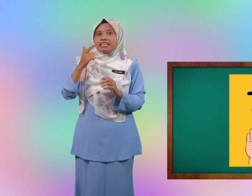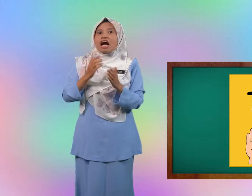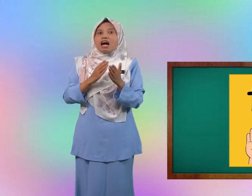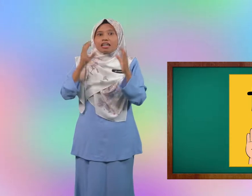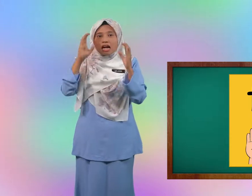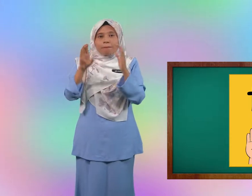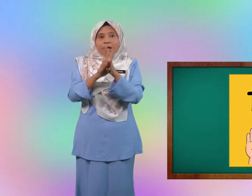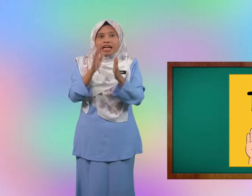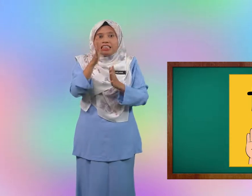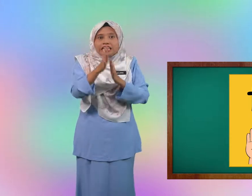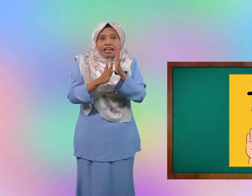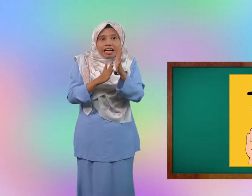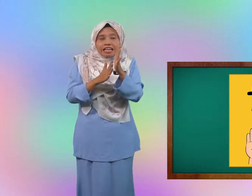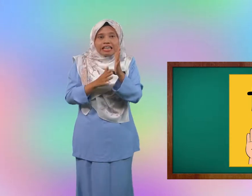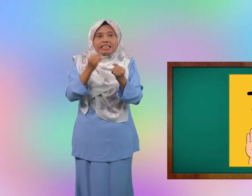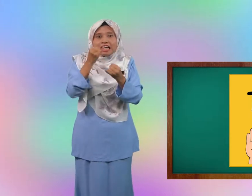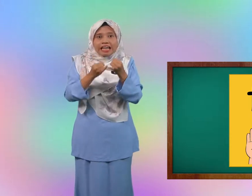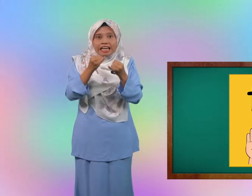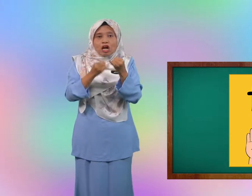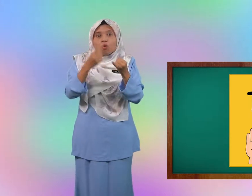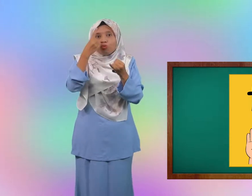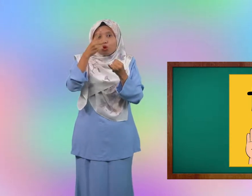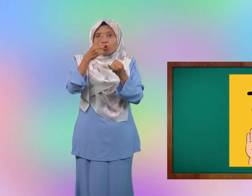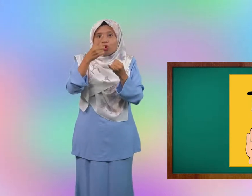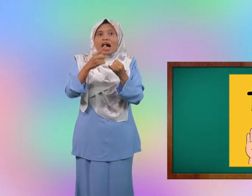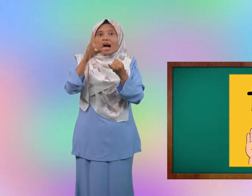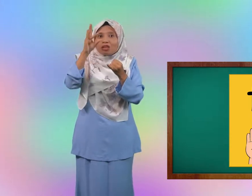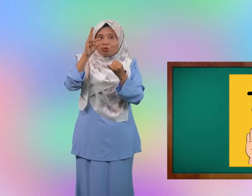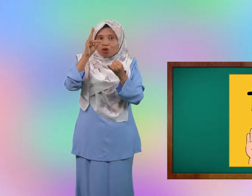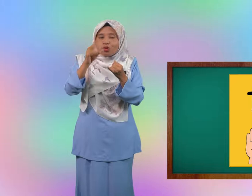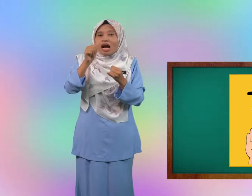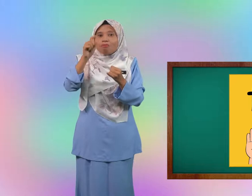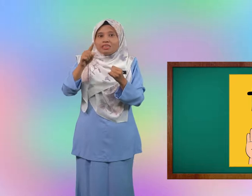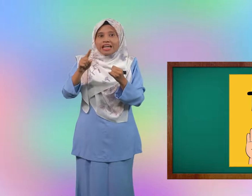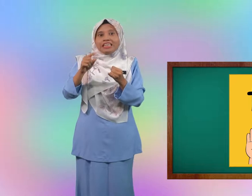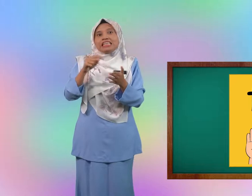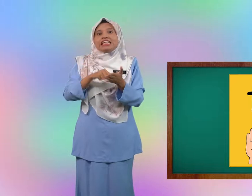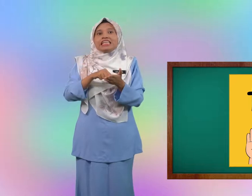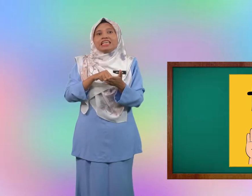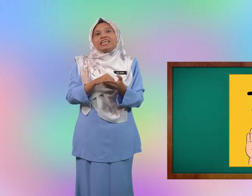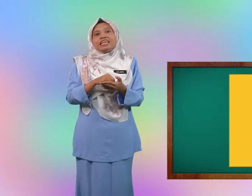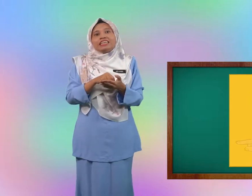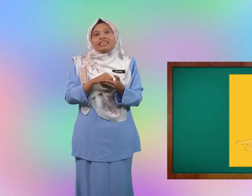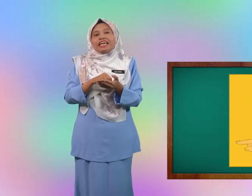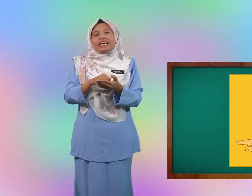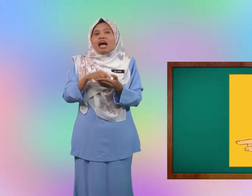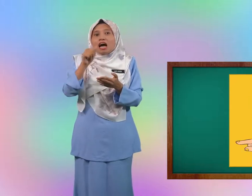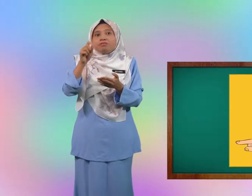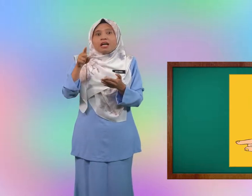gambar isyarat yang terakhir untuk tujuh abjad ini ok abjad